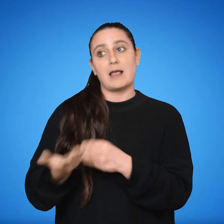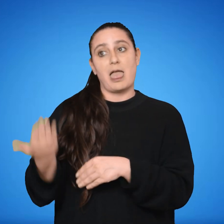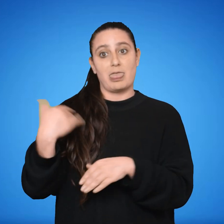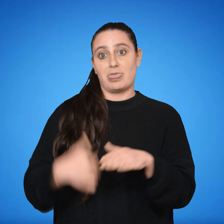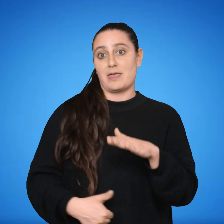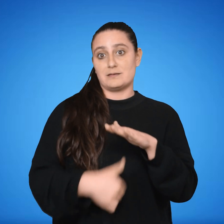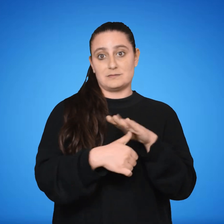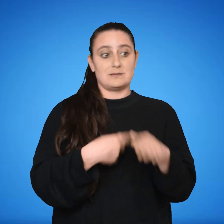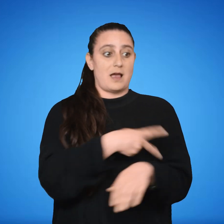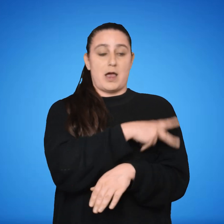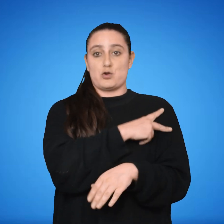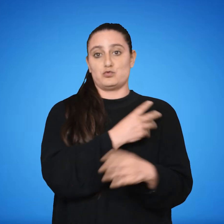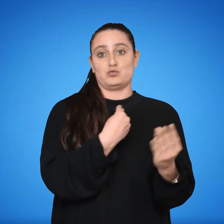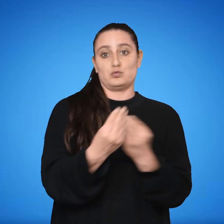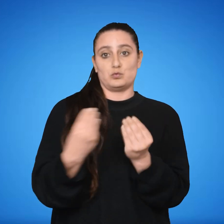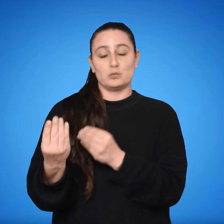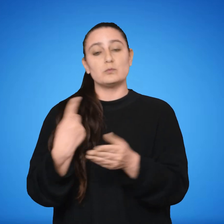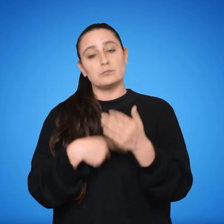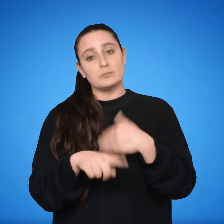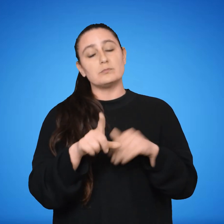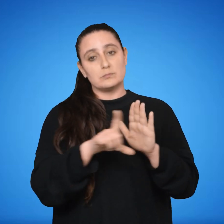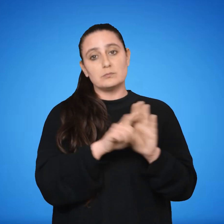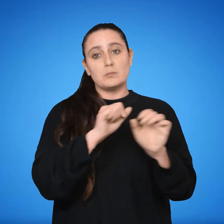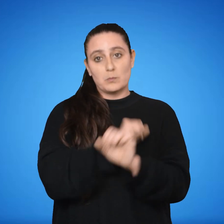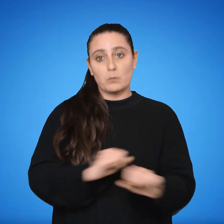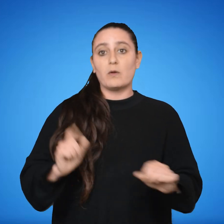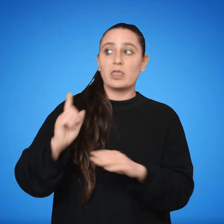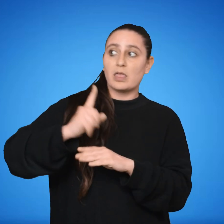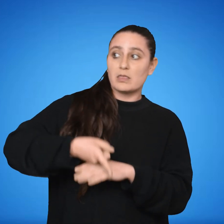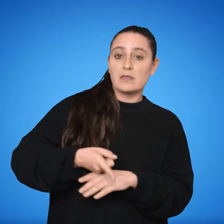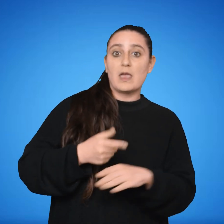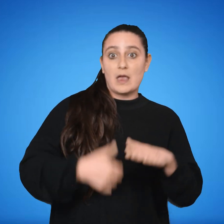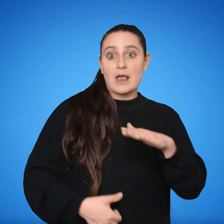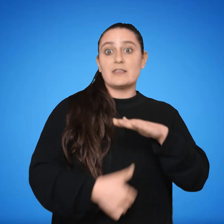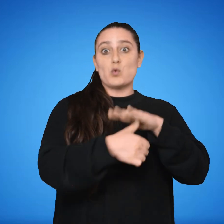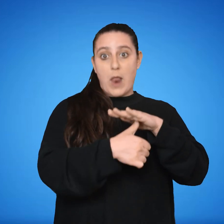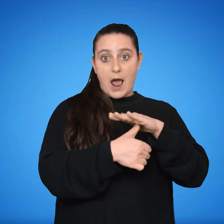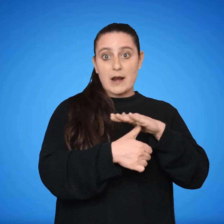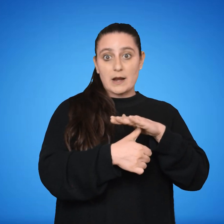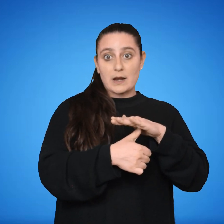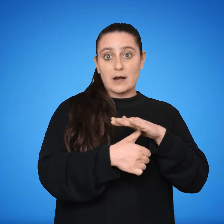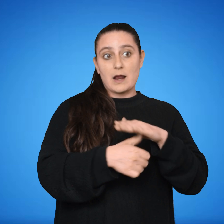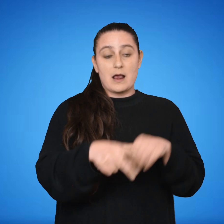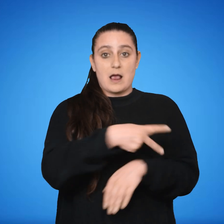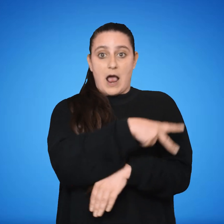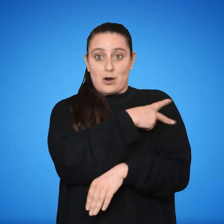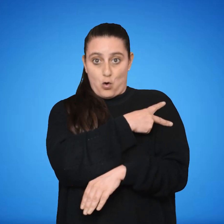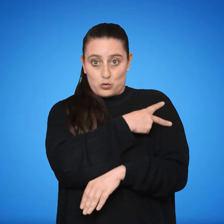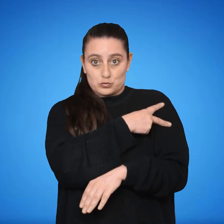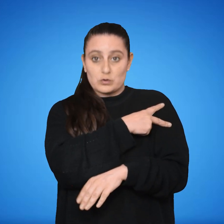de los cargos respectivos, pero la ley podrá establecer que, conjuntamente con los titulares de los cargos electivos,